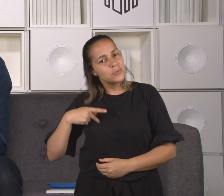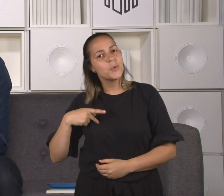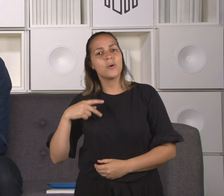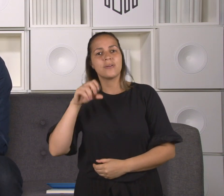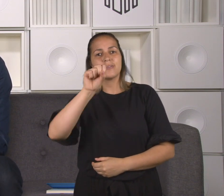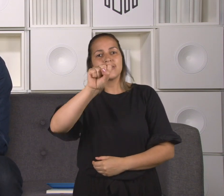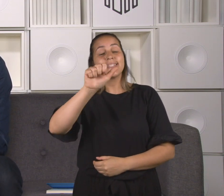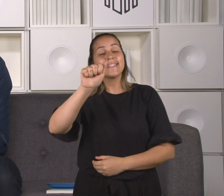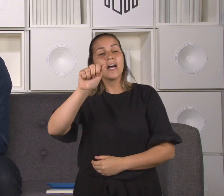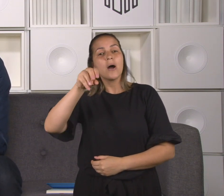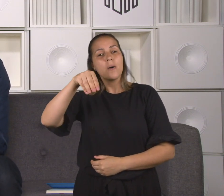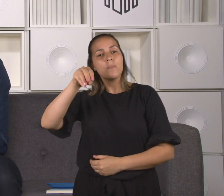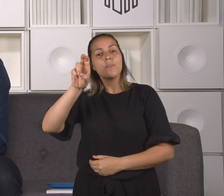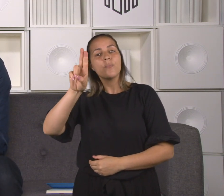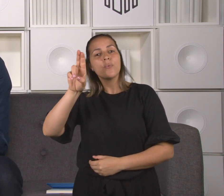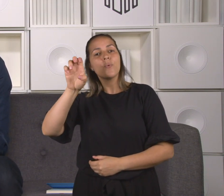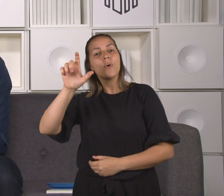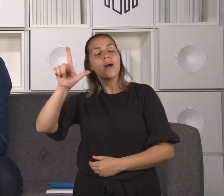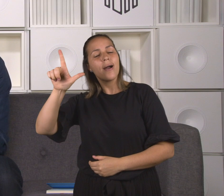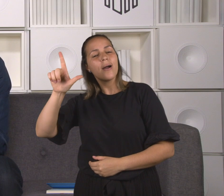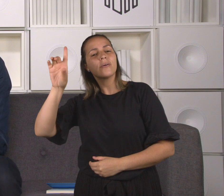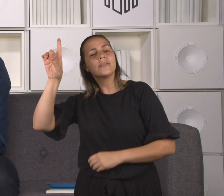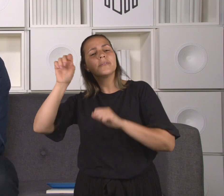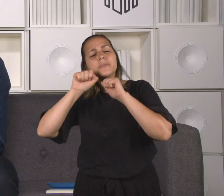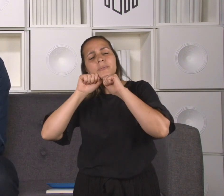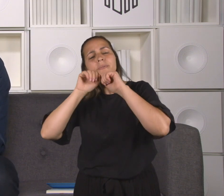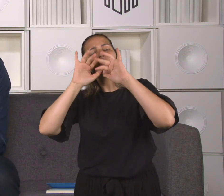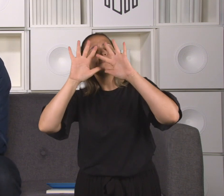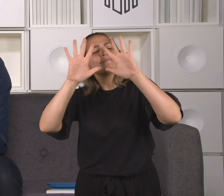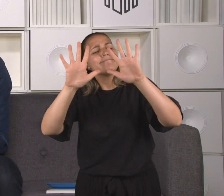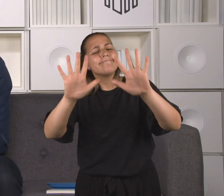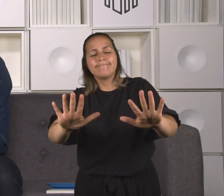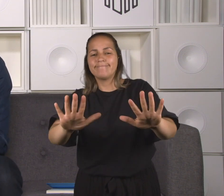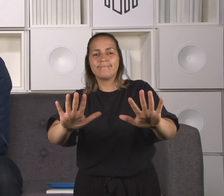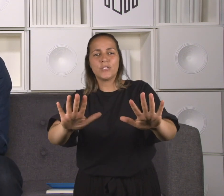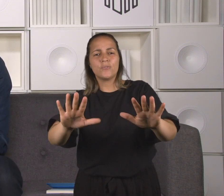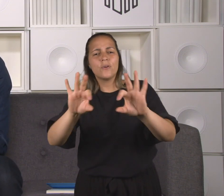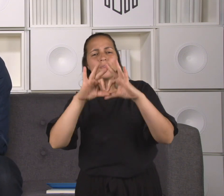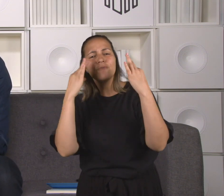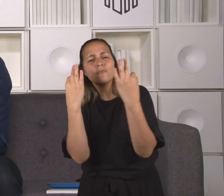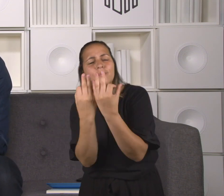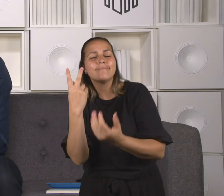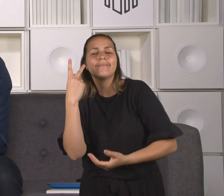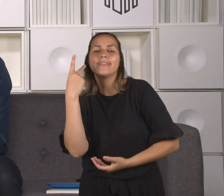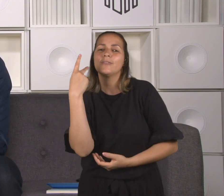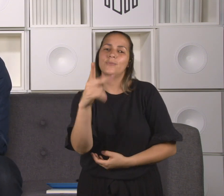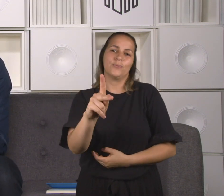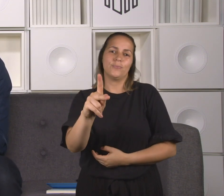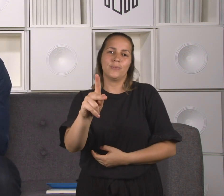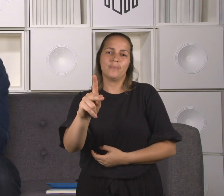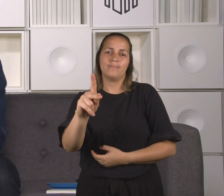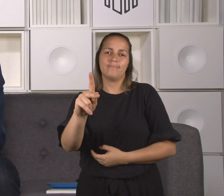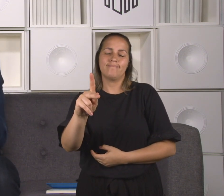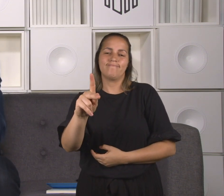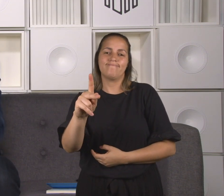muitíssimo vocês dois, queridos do meu coração. Abençoe muitíssimo a vocês dois e a